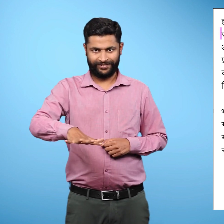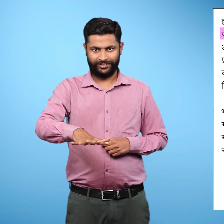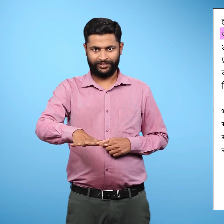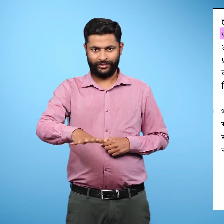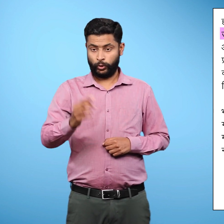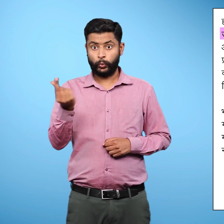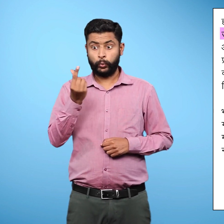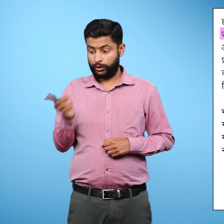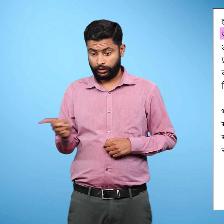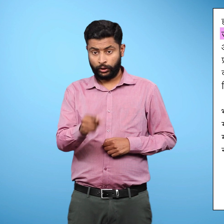उप्योग मिला सकते हैं?